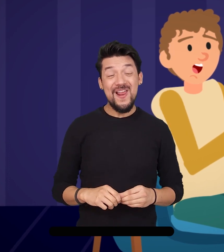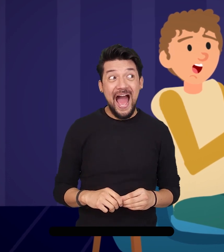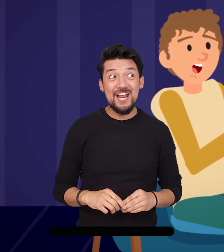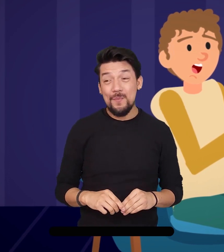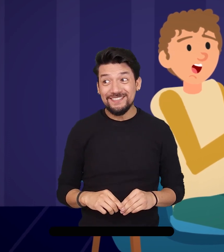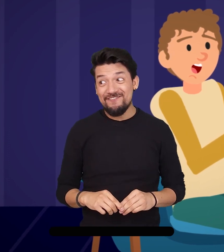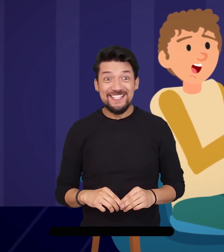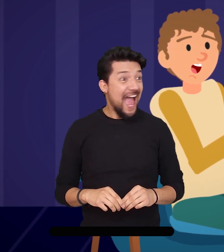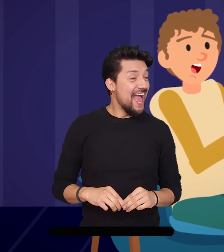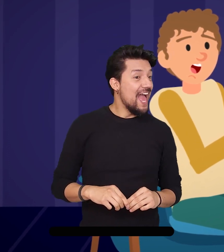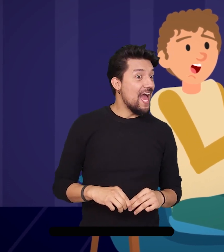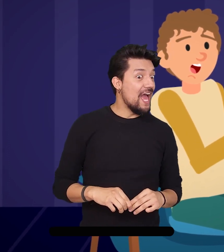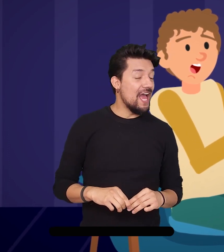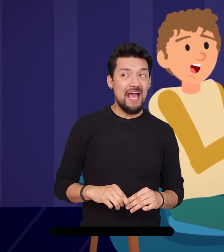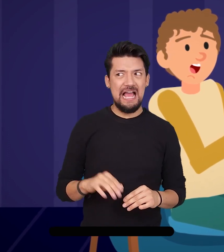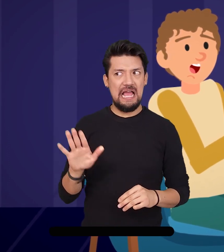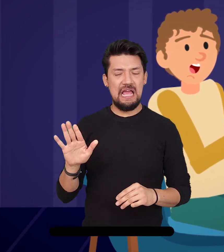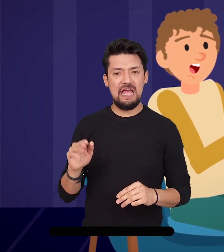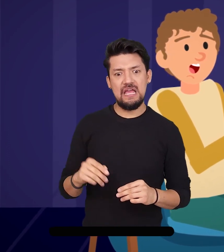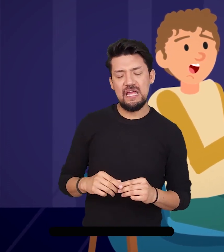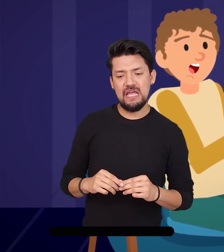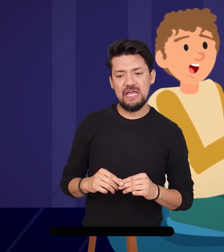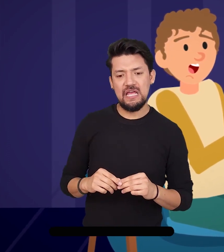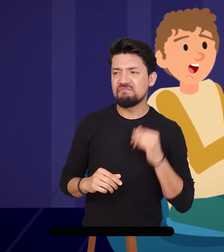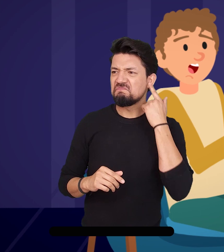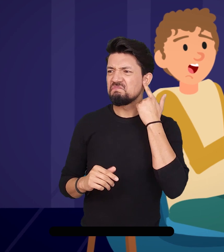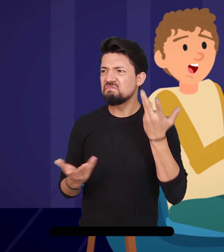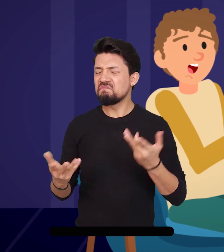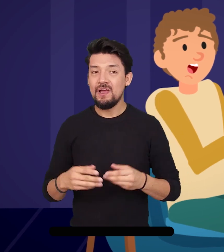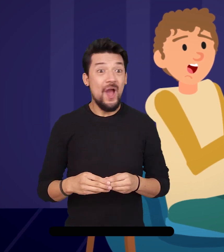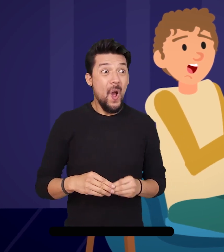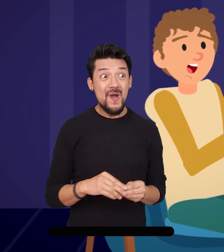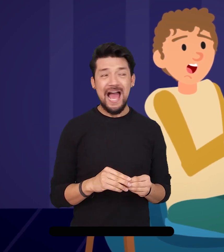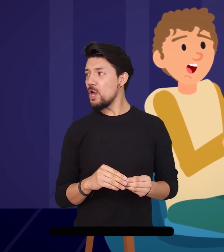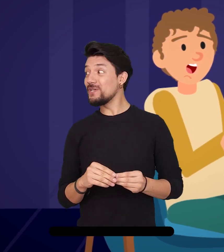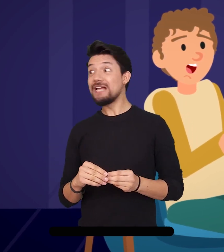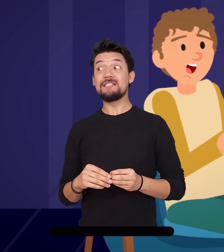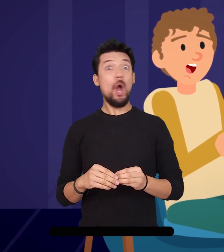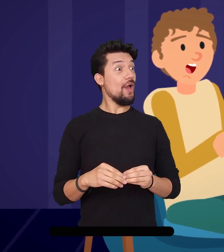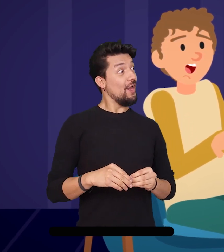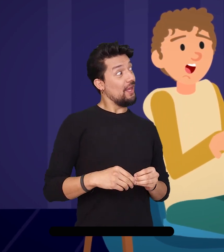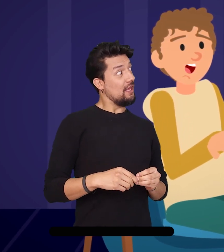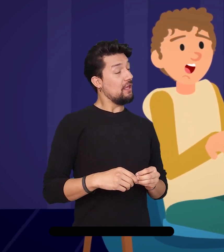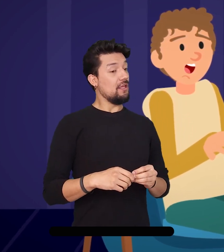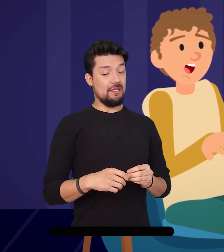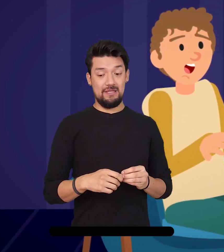Seguido a esto ella empezó a hablar con su voz, pero el duendecillo no la escuchaba al parecer. Así que lo volvió a hacer y escuchó